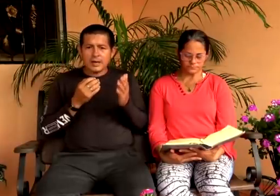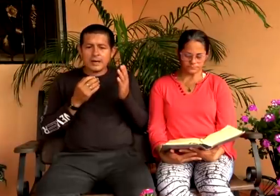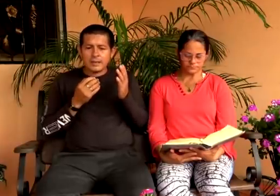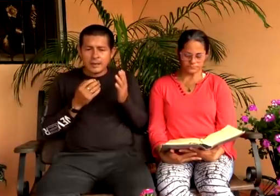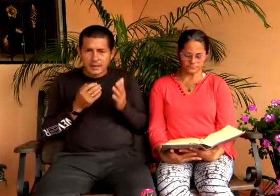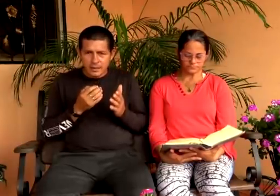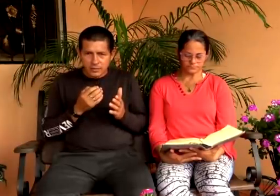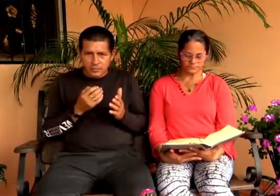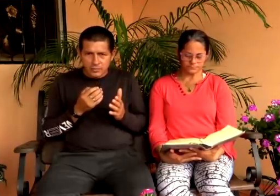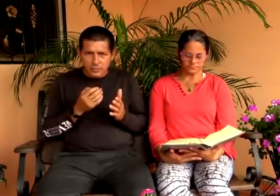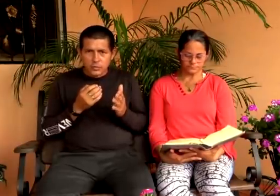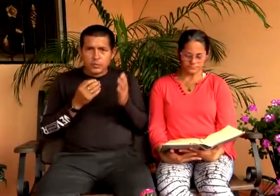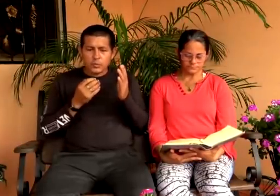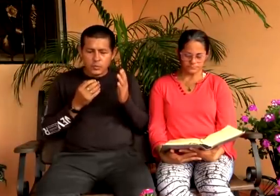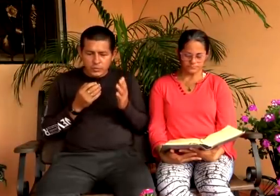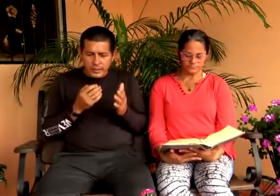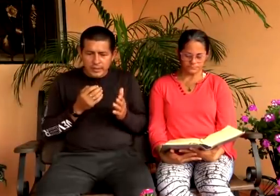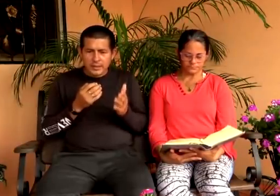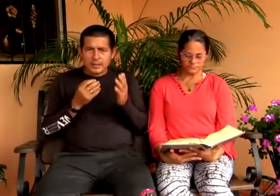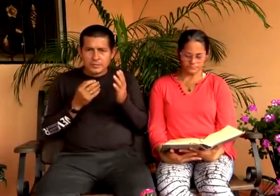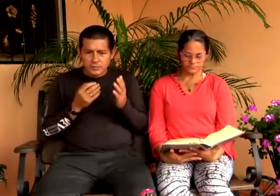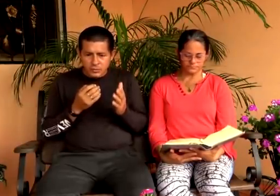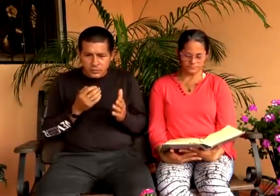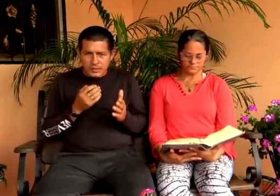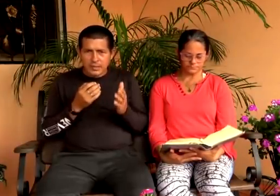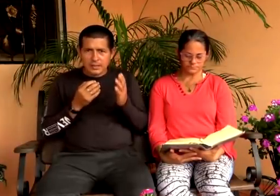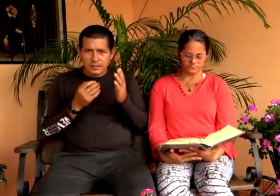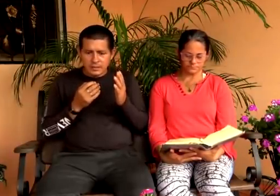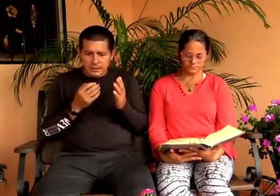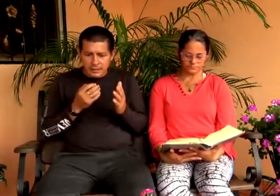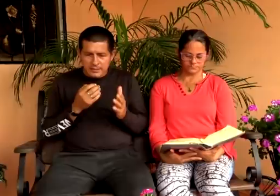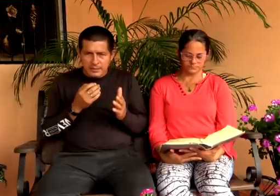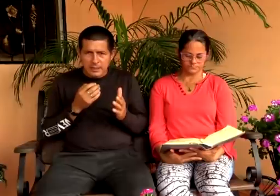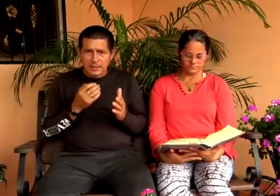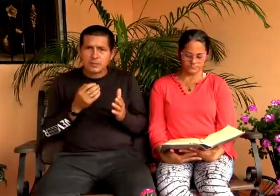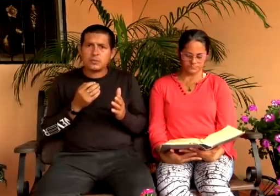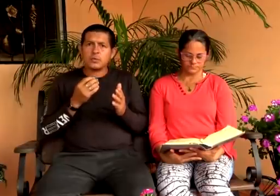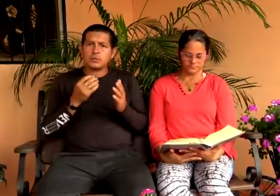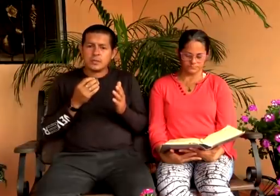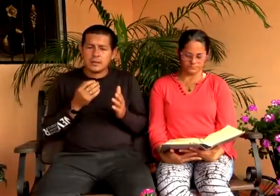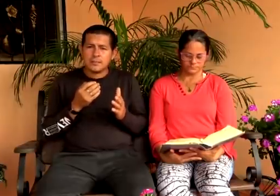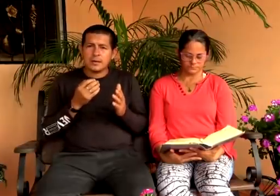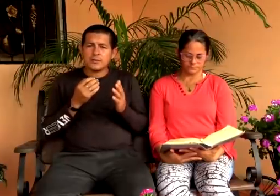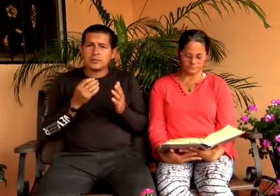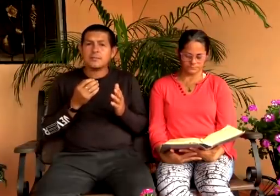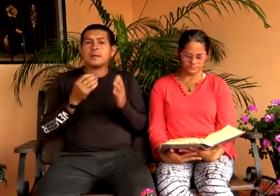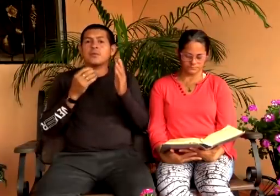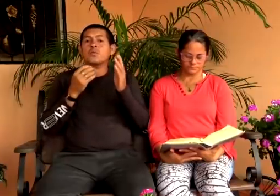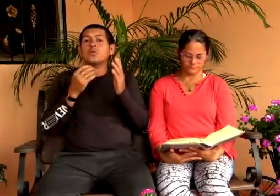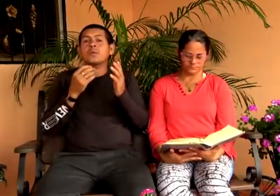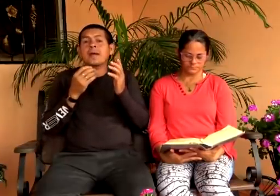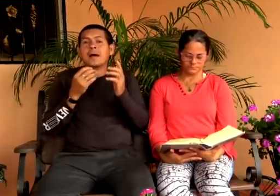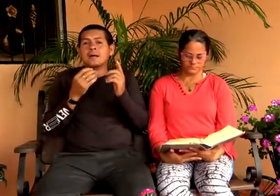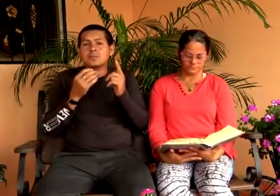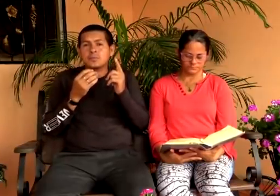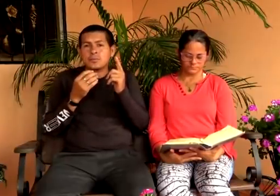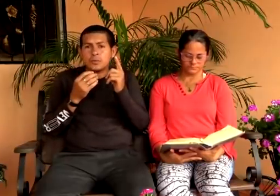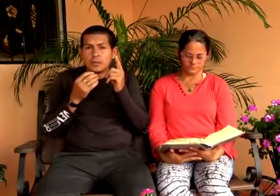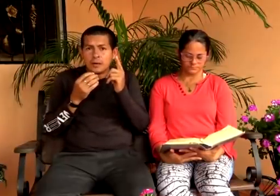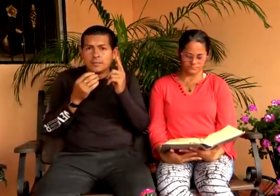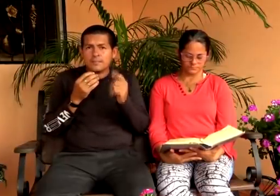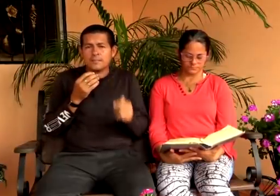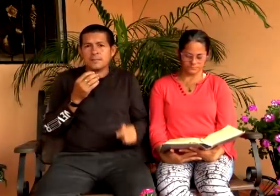ha dejado una sola iglesia. Escuchen, amados hermanos, una